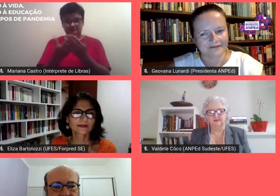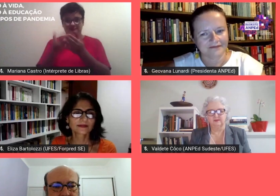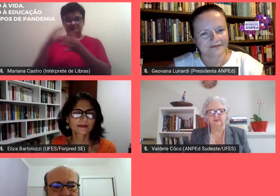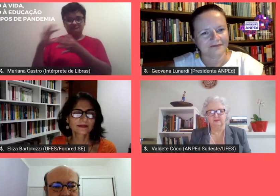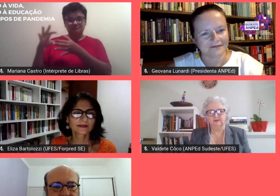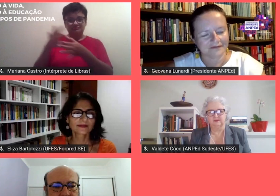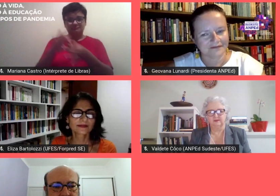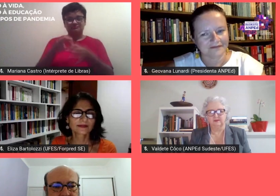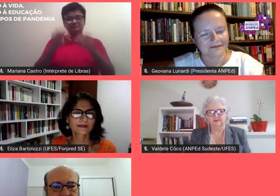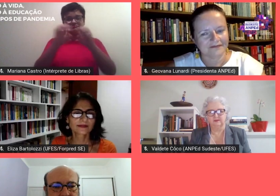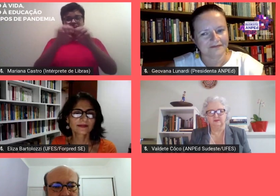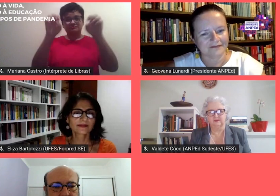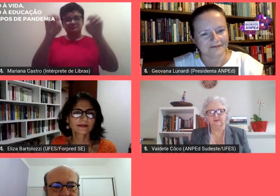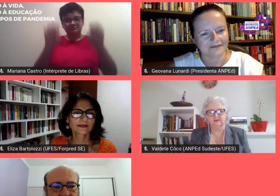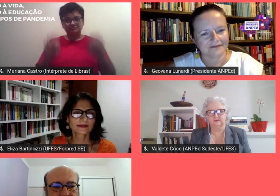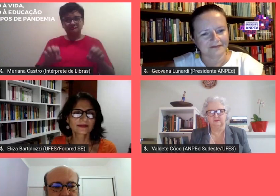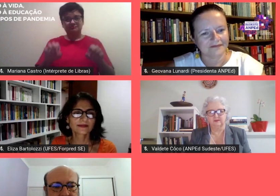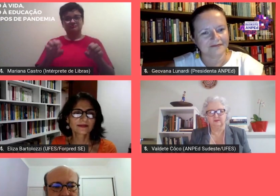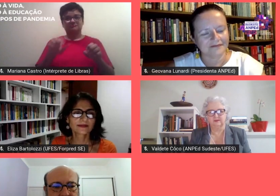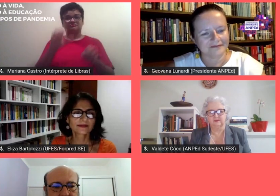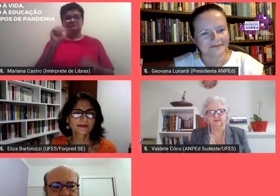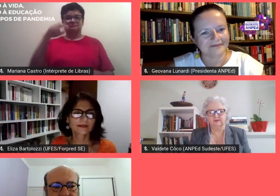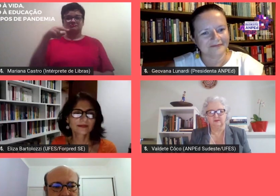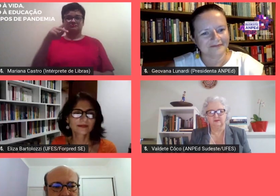estruturada como é a Amped